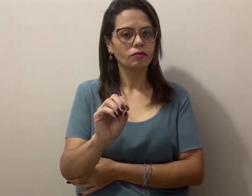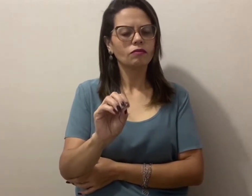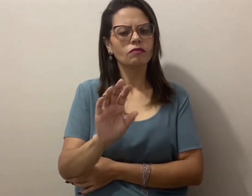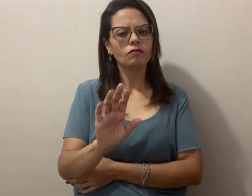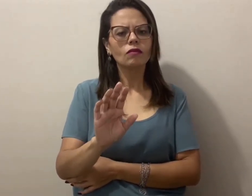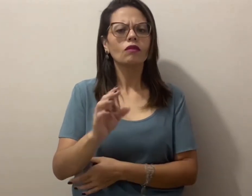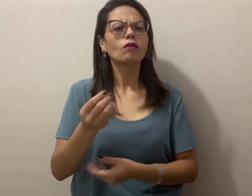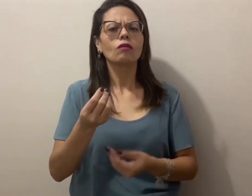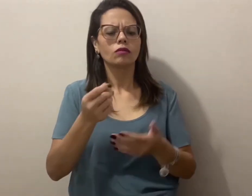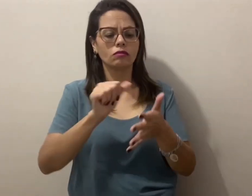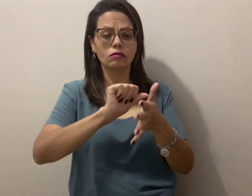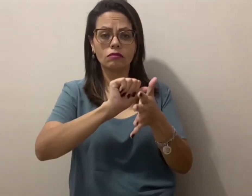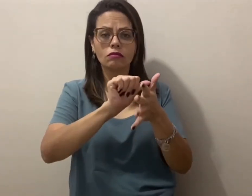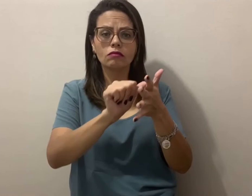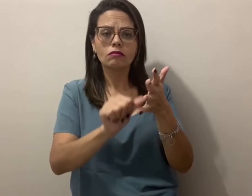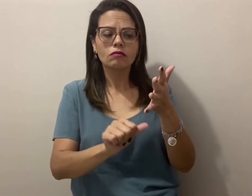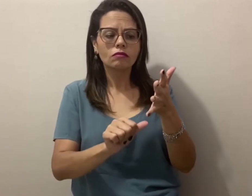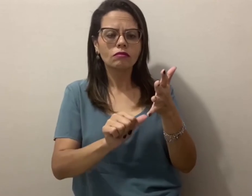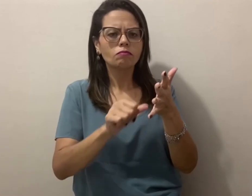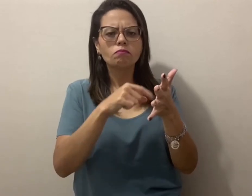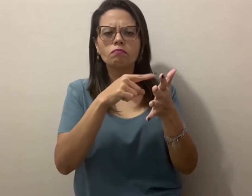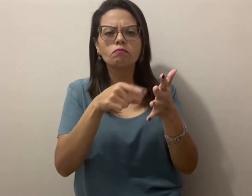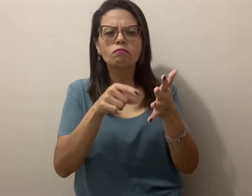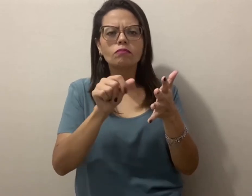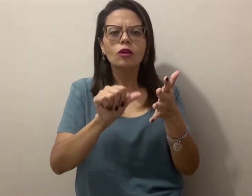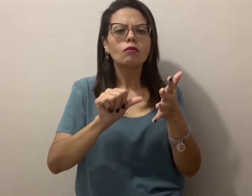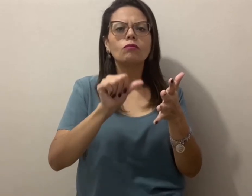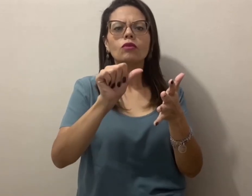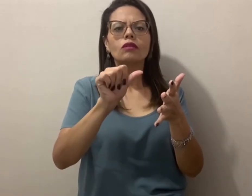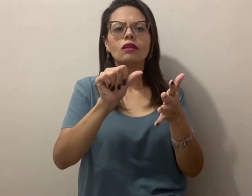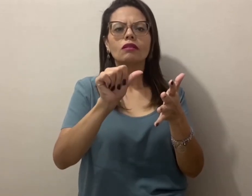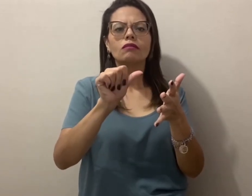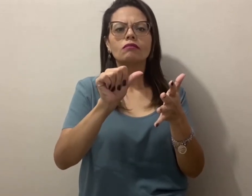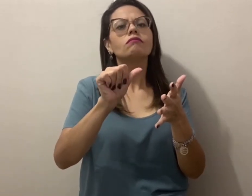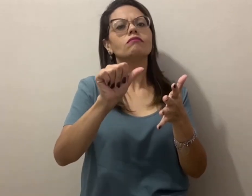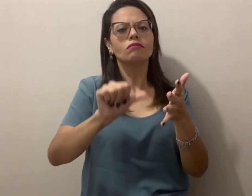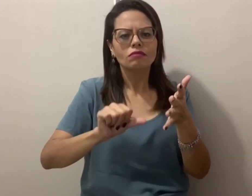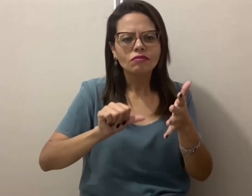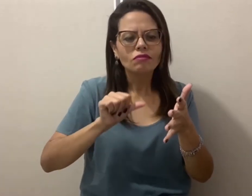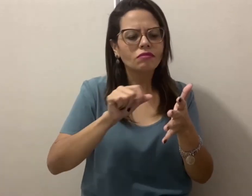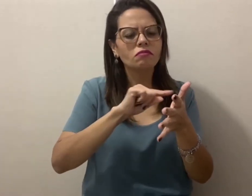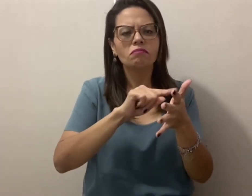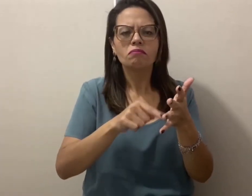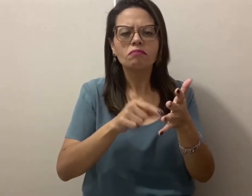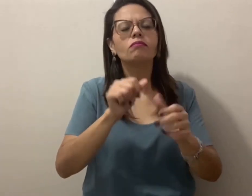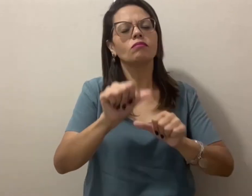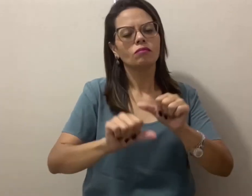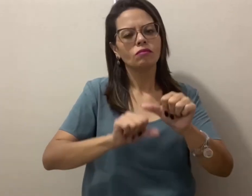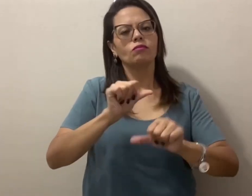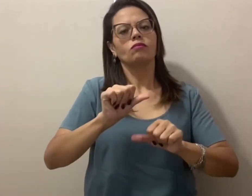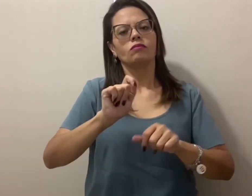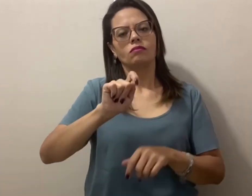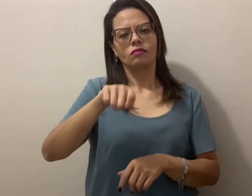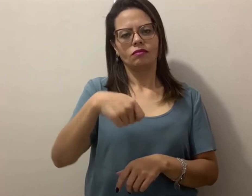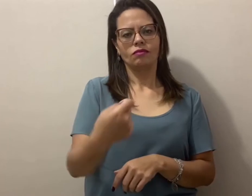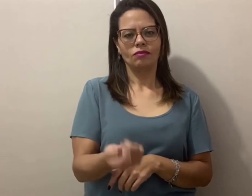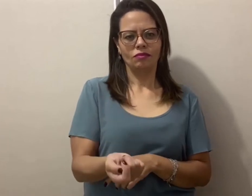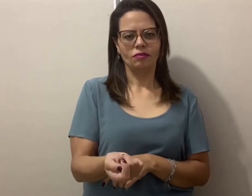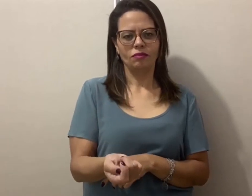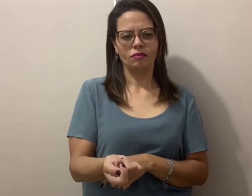derivação. Da derivação, alteração de algum parâmetro, algum parâmetro muda e isso faz